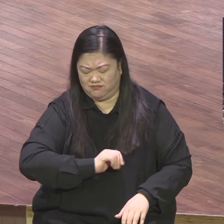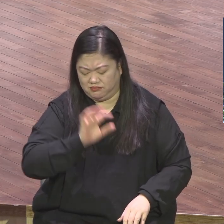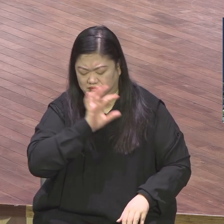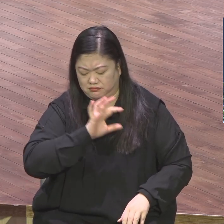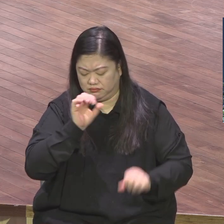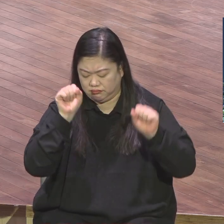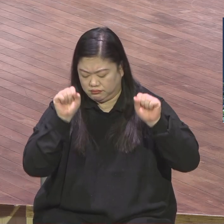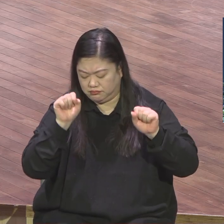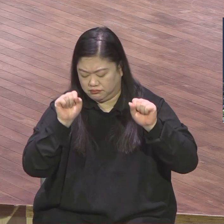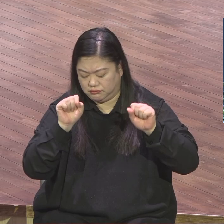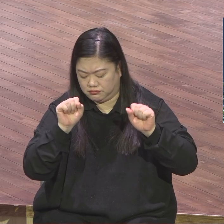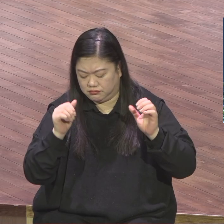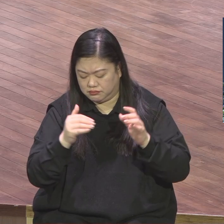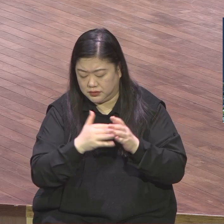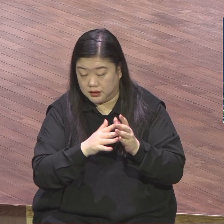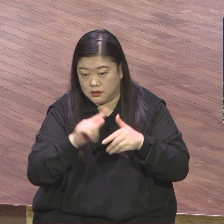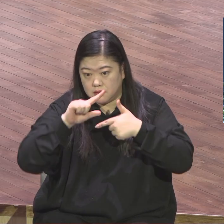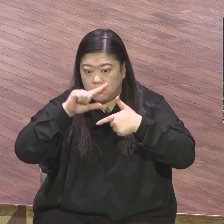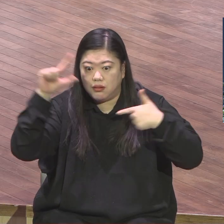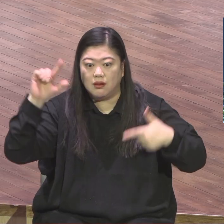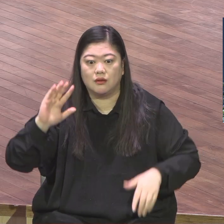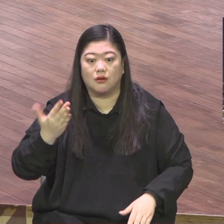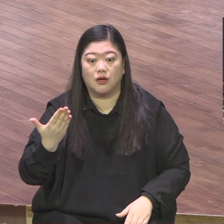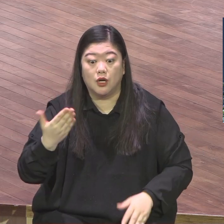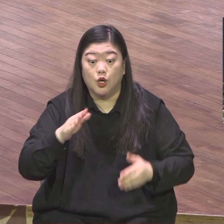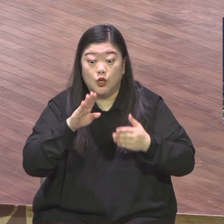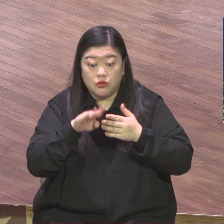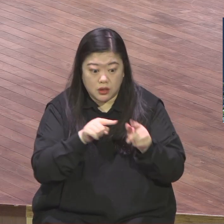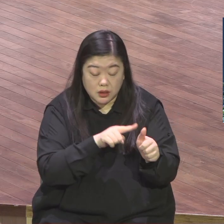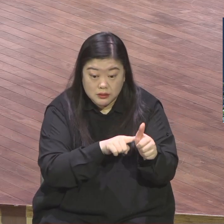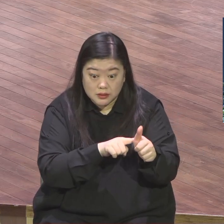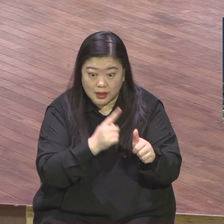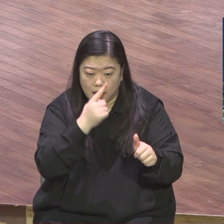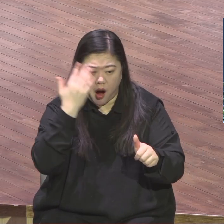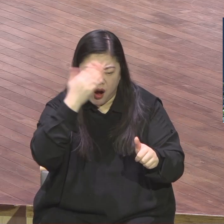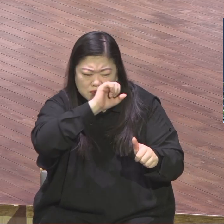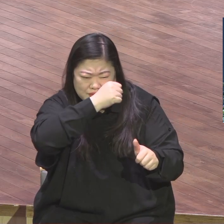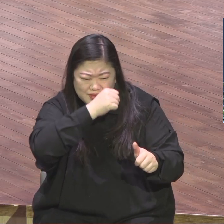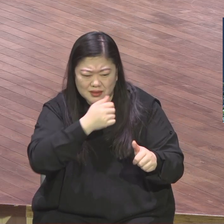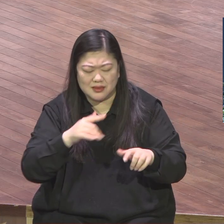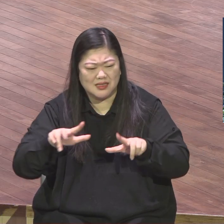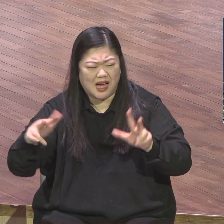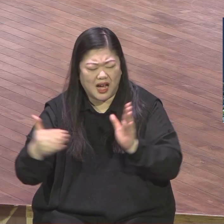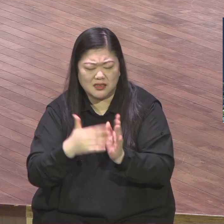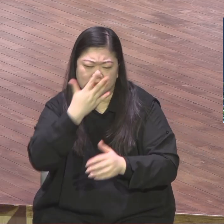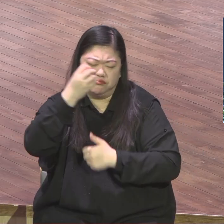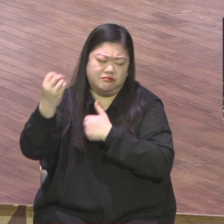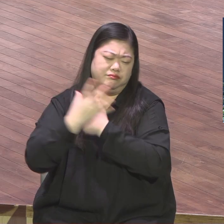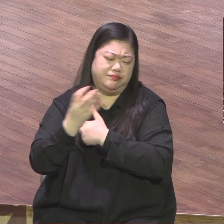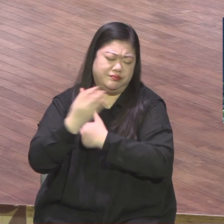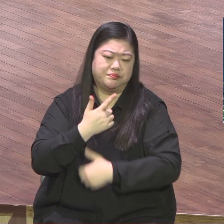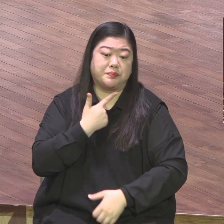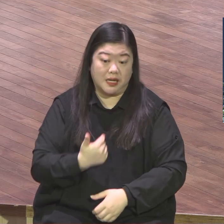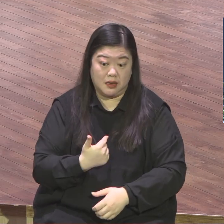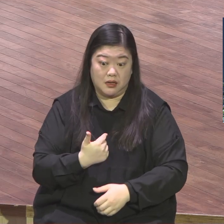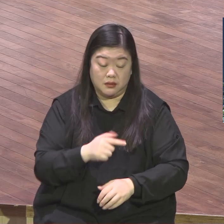시작했어요 문의되었습니다 로빈스는 제가 왜 말씀드렸냐 2023년 모든